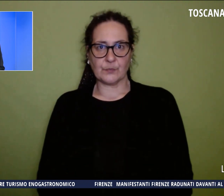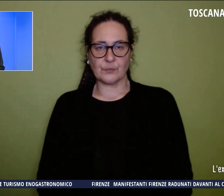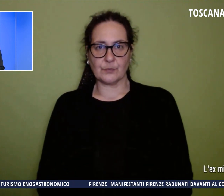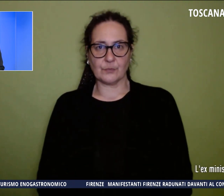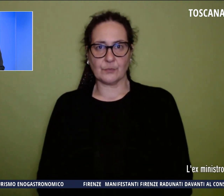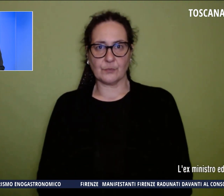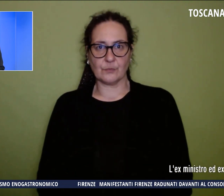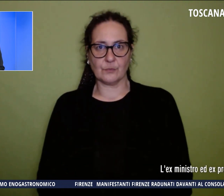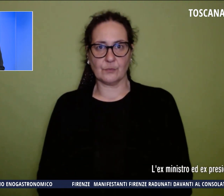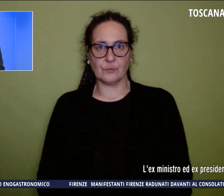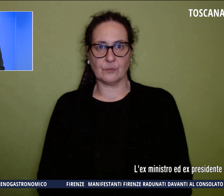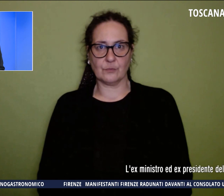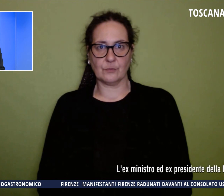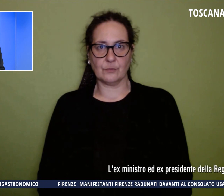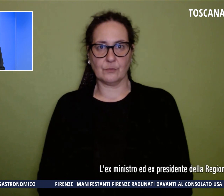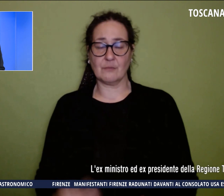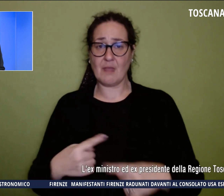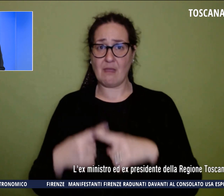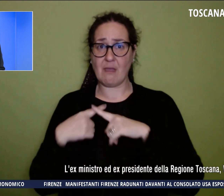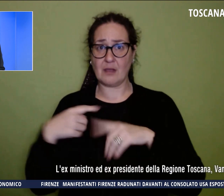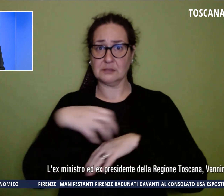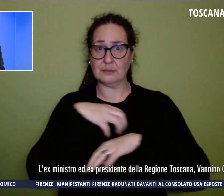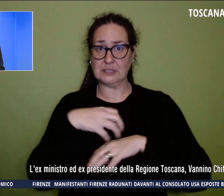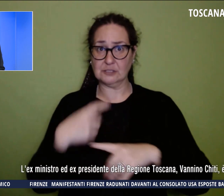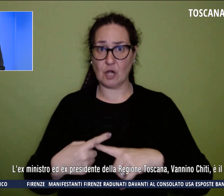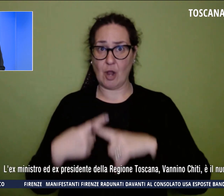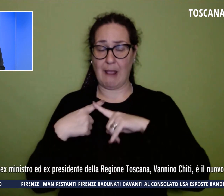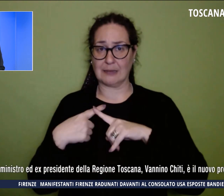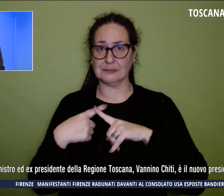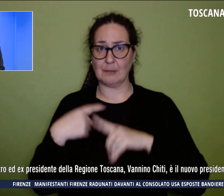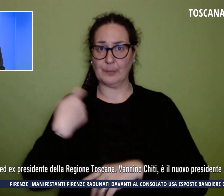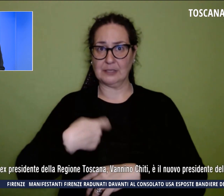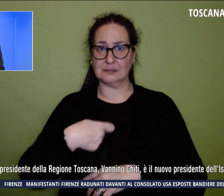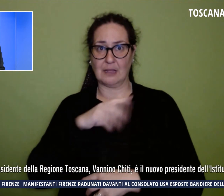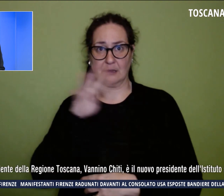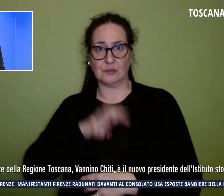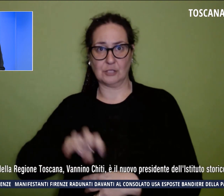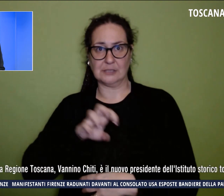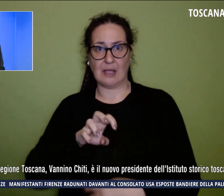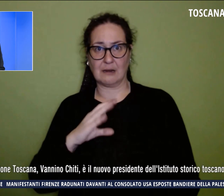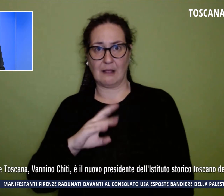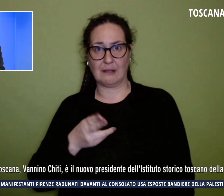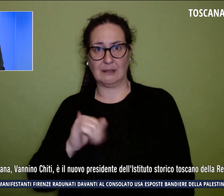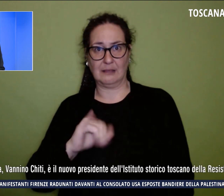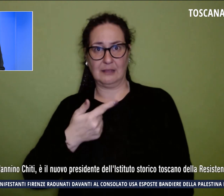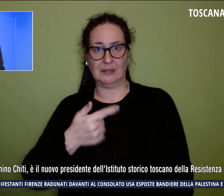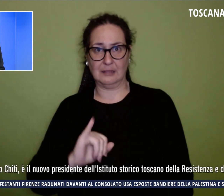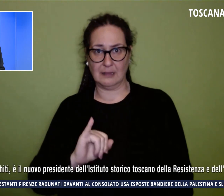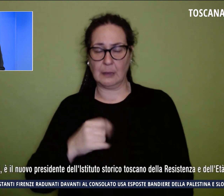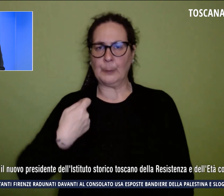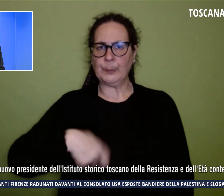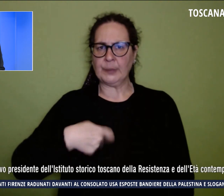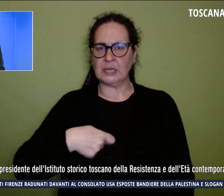L'ex ministro ed ex presidente della regione toscana, Vannino Chiti, è il nuovo presidente dell'Istituto Storico